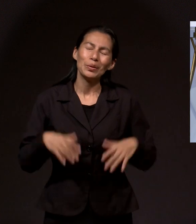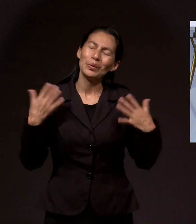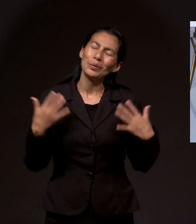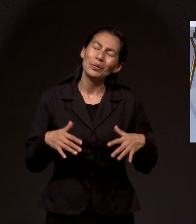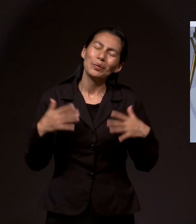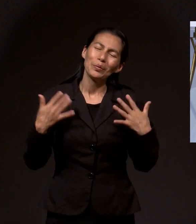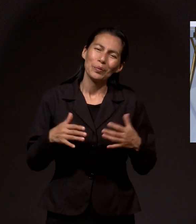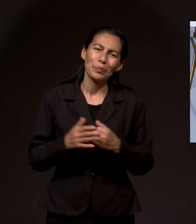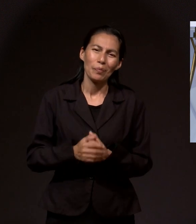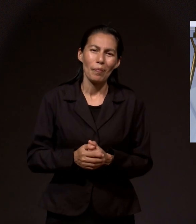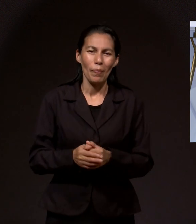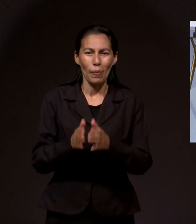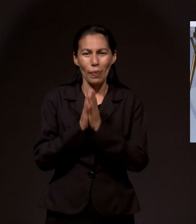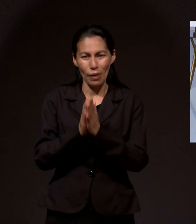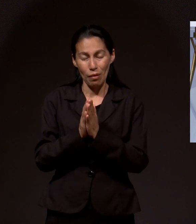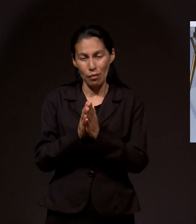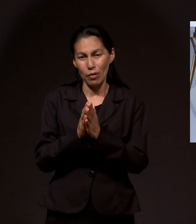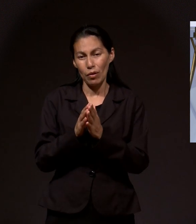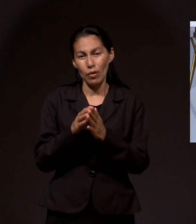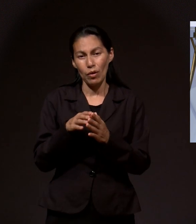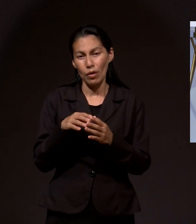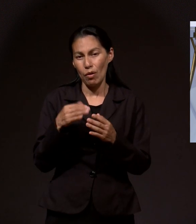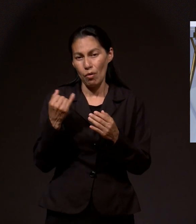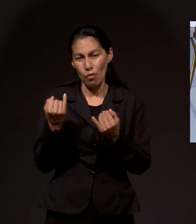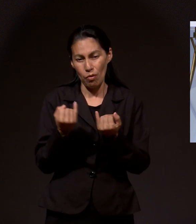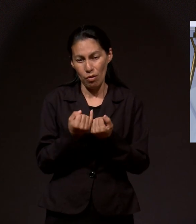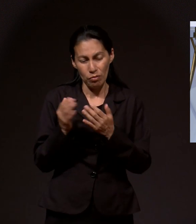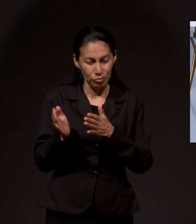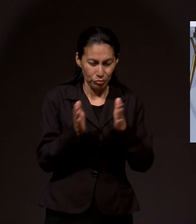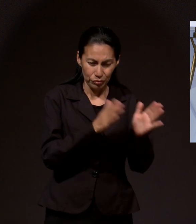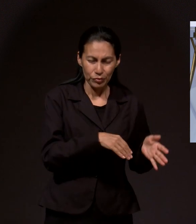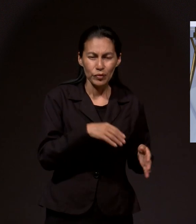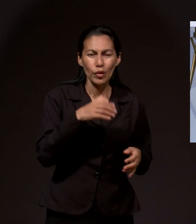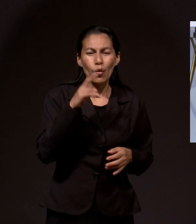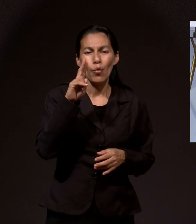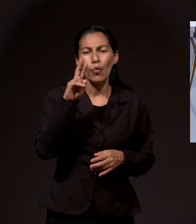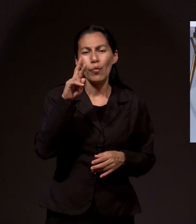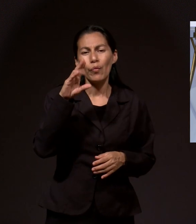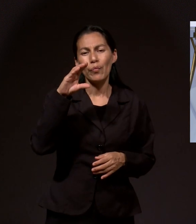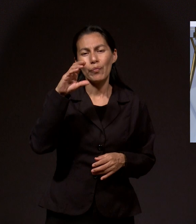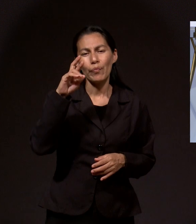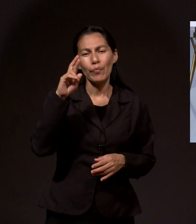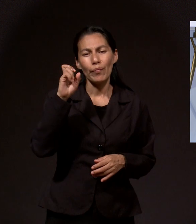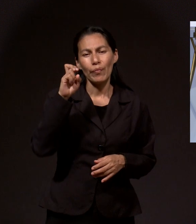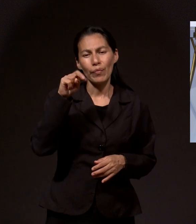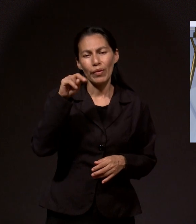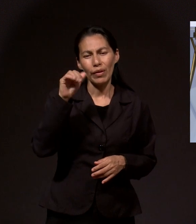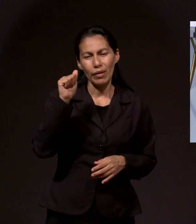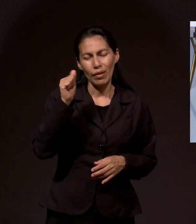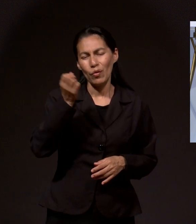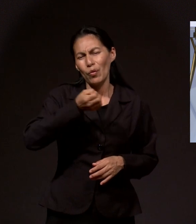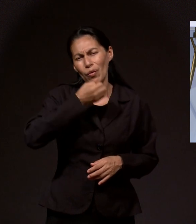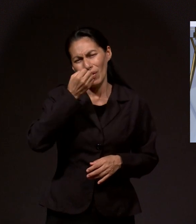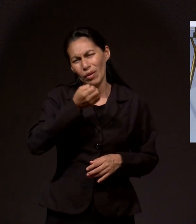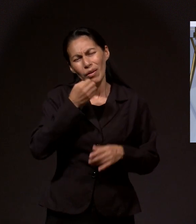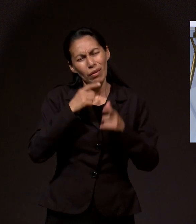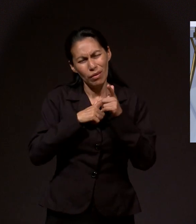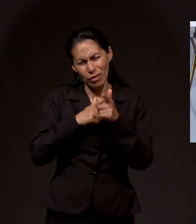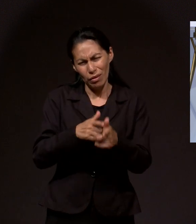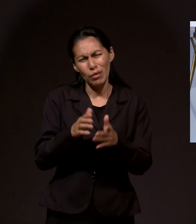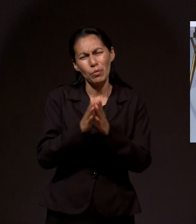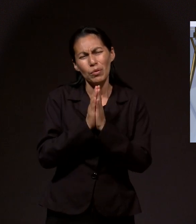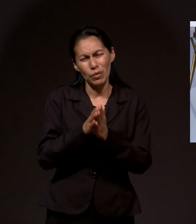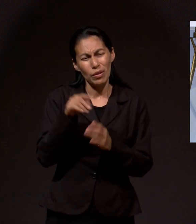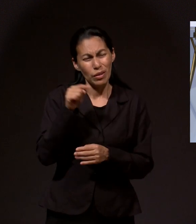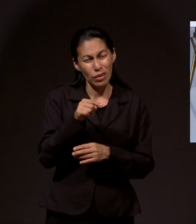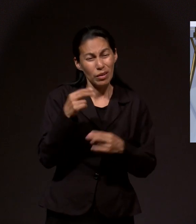olvidemos también seguir orando por Ucrania. Recuerden ustedes que todavía siguen en guerra y hay mucha, pero